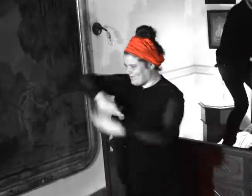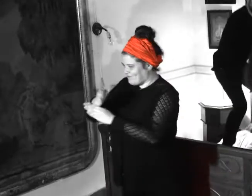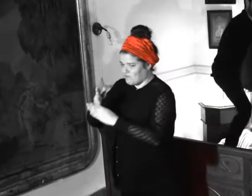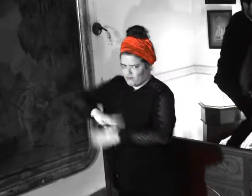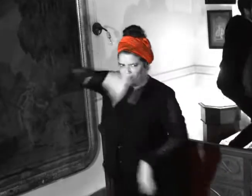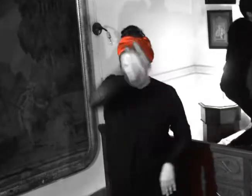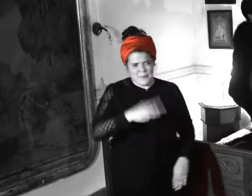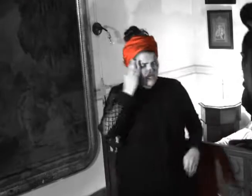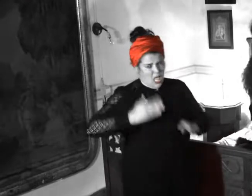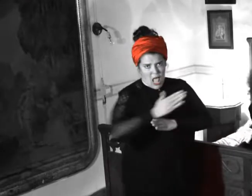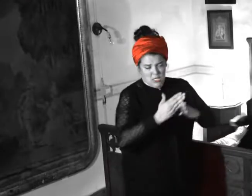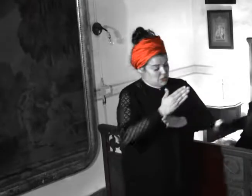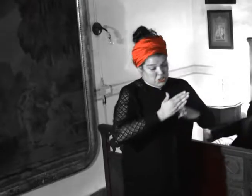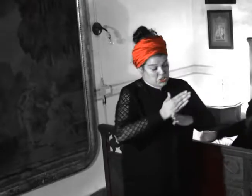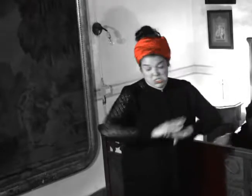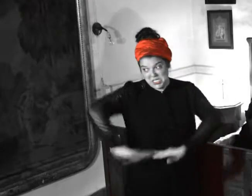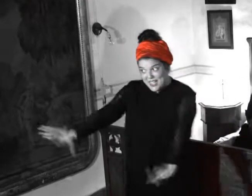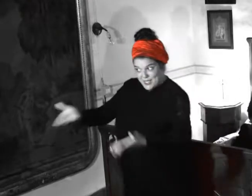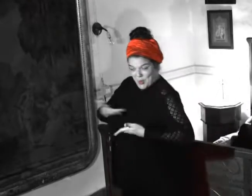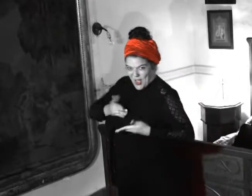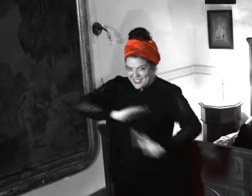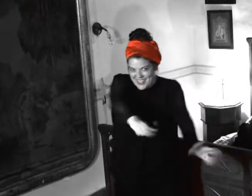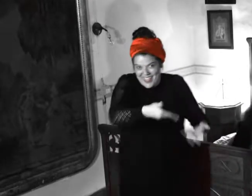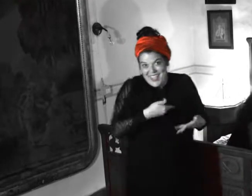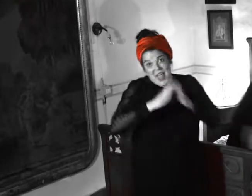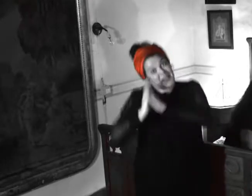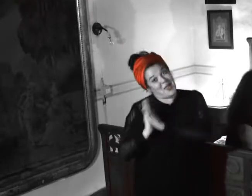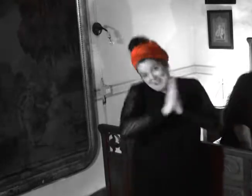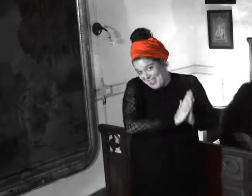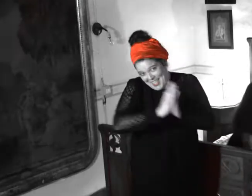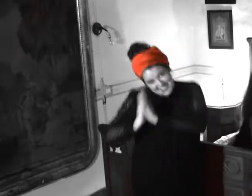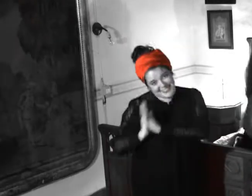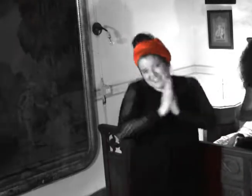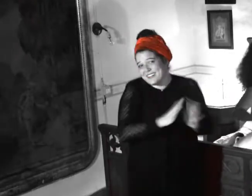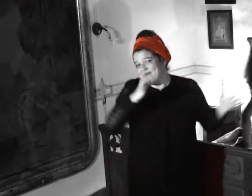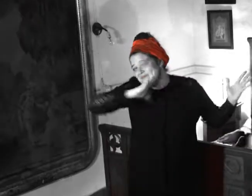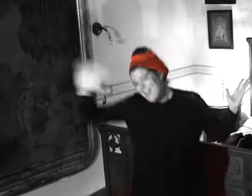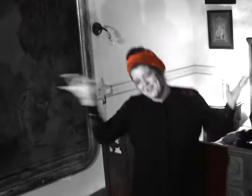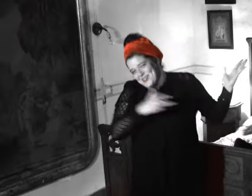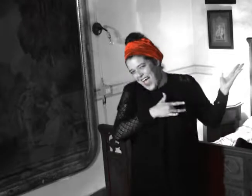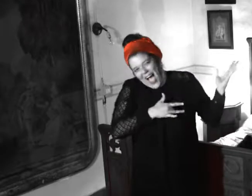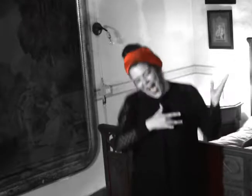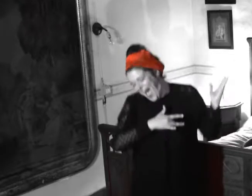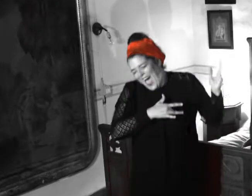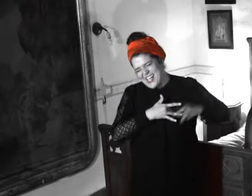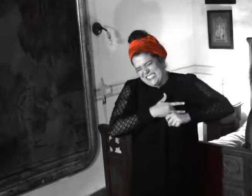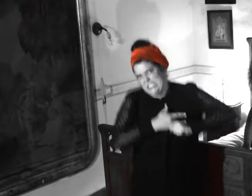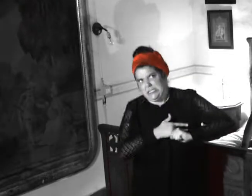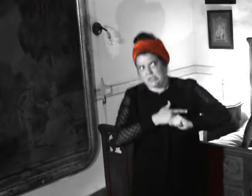Carpintero, carpintera, dispóngase quien quiera trabajar Tengo un clavo en mi